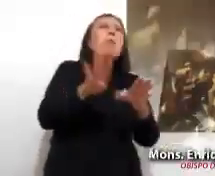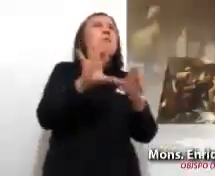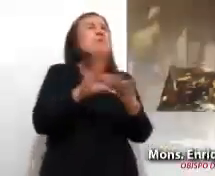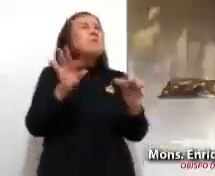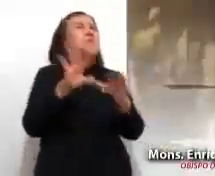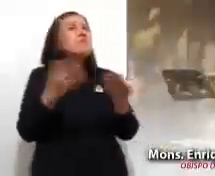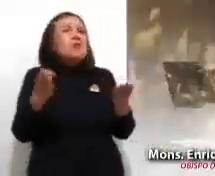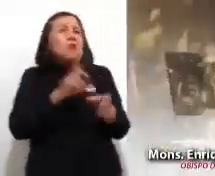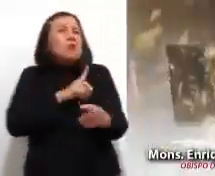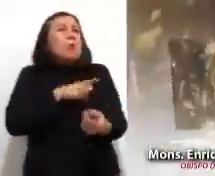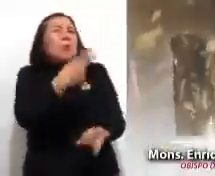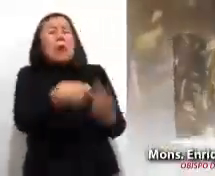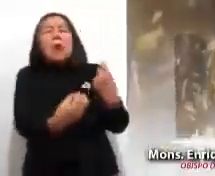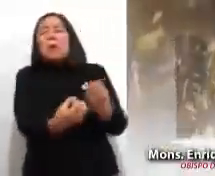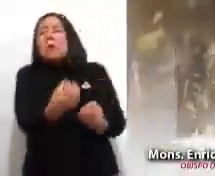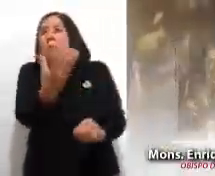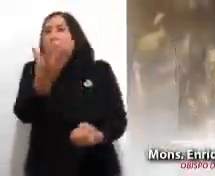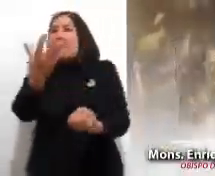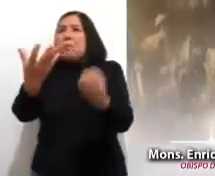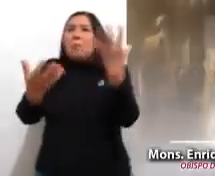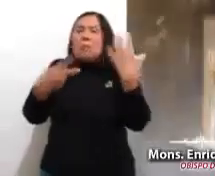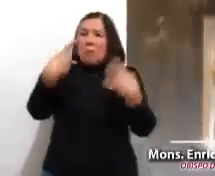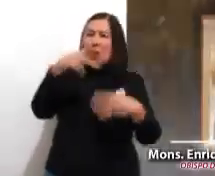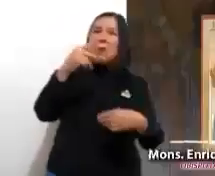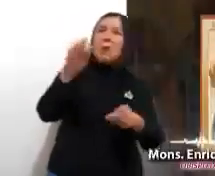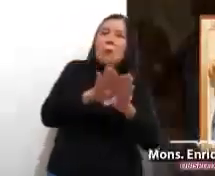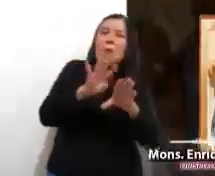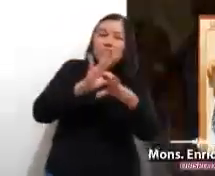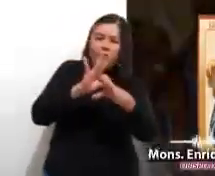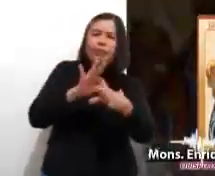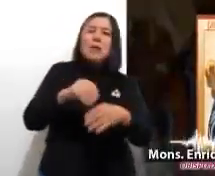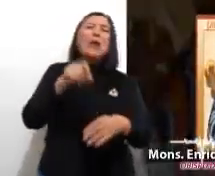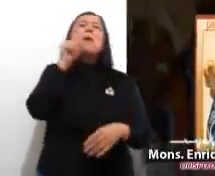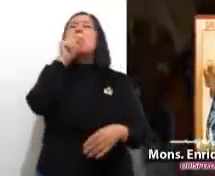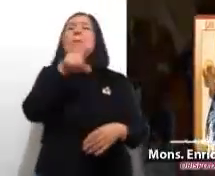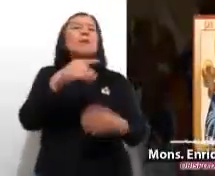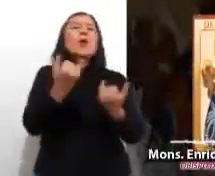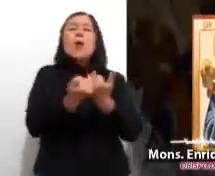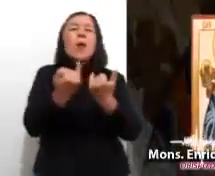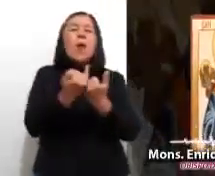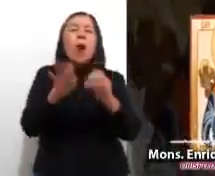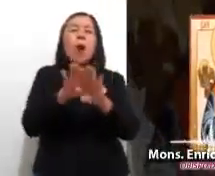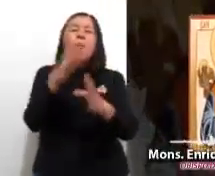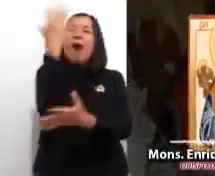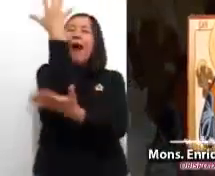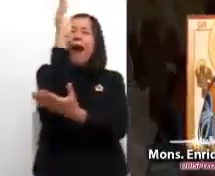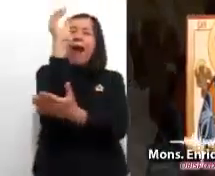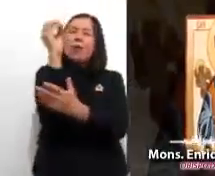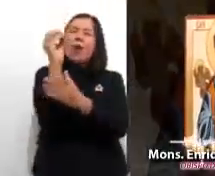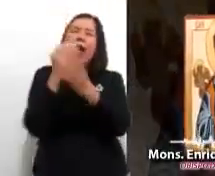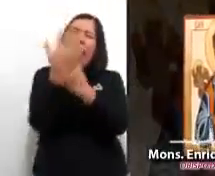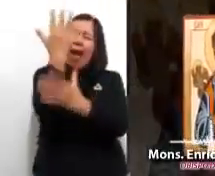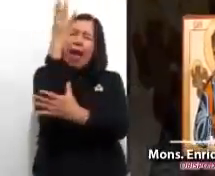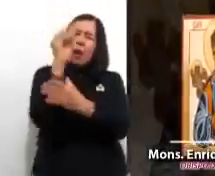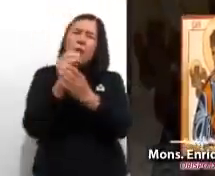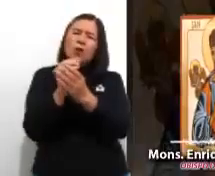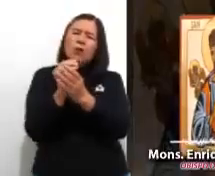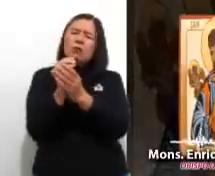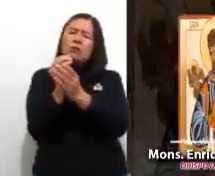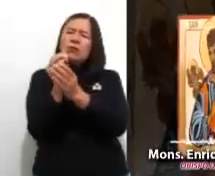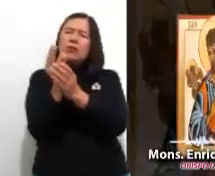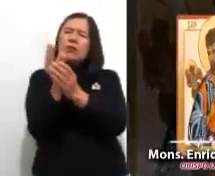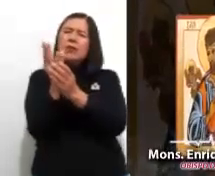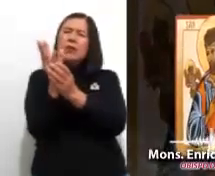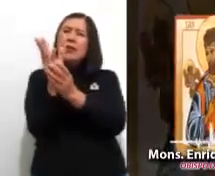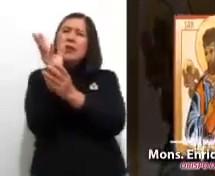explica, pero que va brotando y haciéndose realidad. Como el retoño de un vetusto árbol que poco a poco